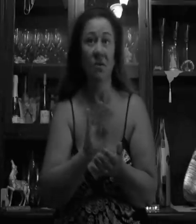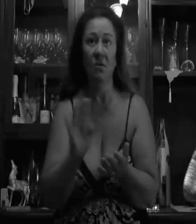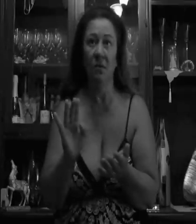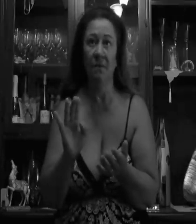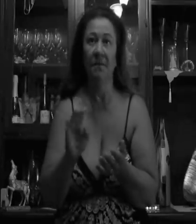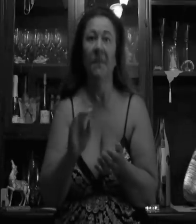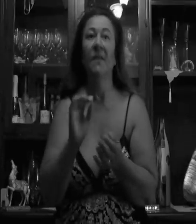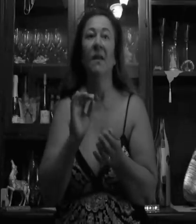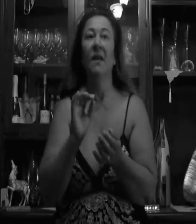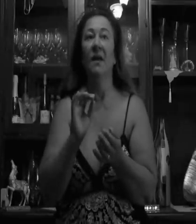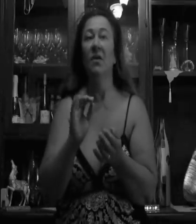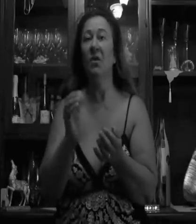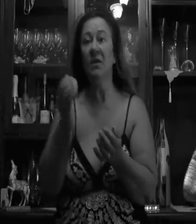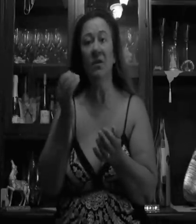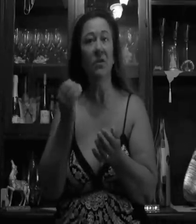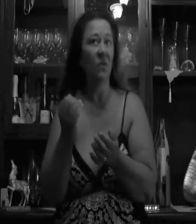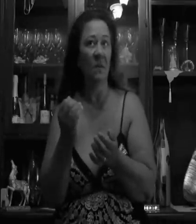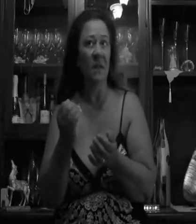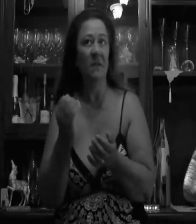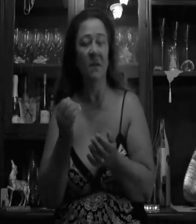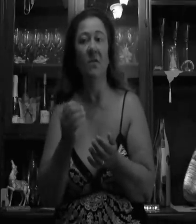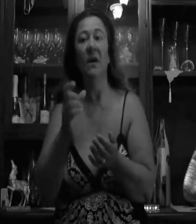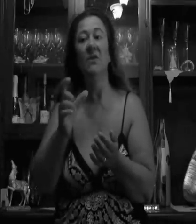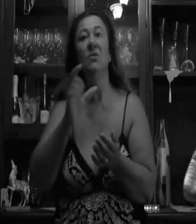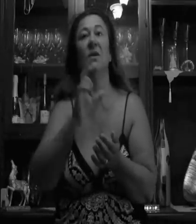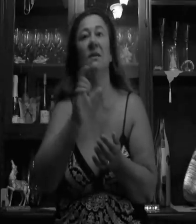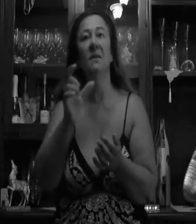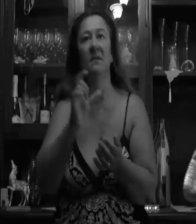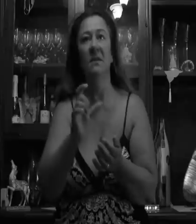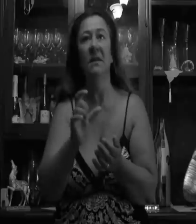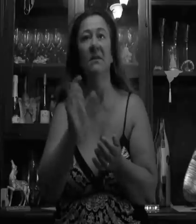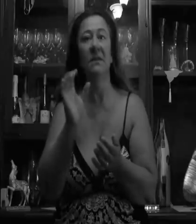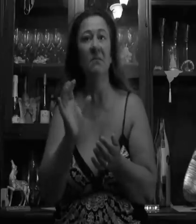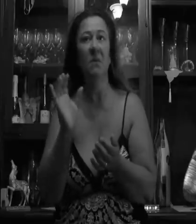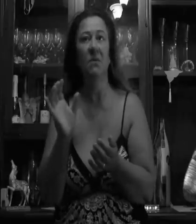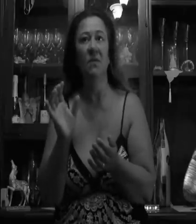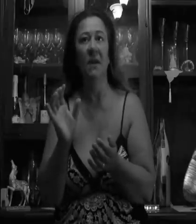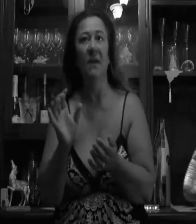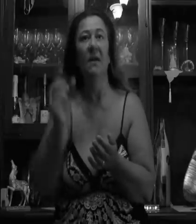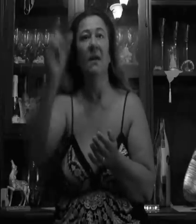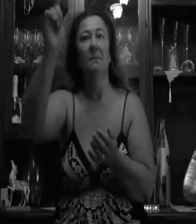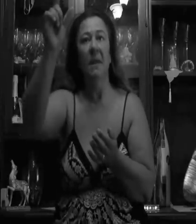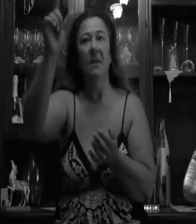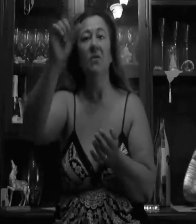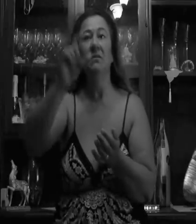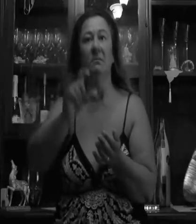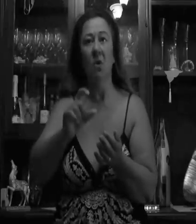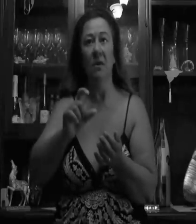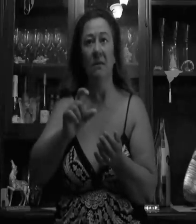ci sono più. Ricordando indietro nuovamente dico, a 50 metri di distanza sempre Passovela, marito, moglie,